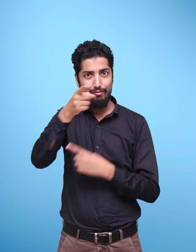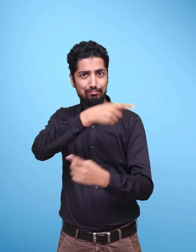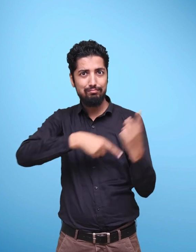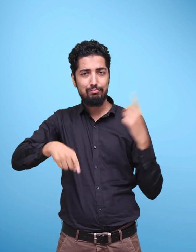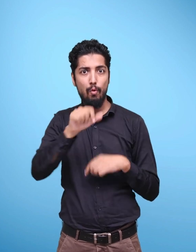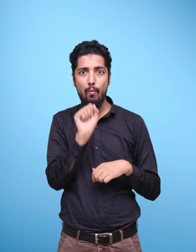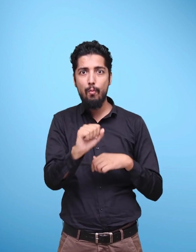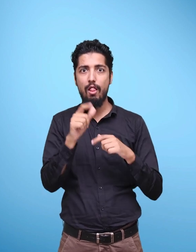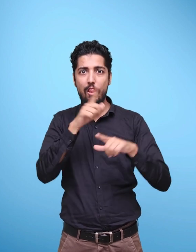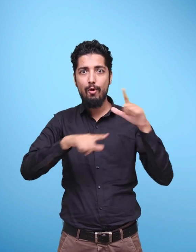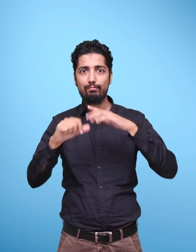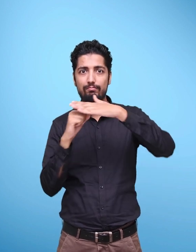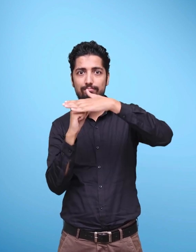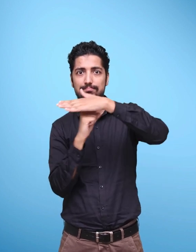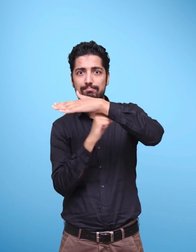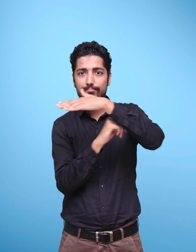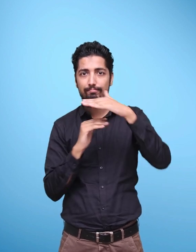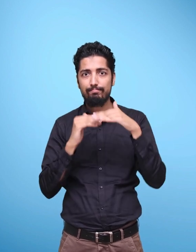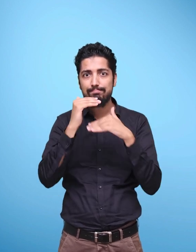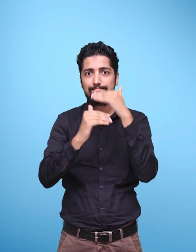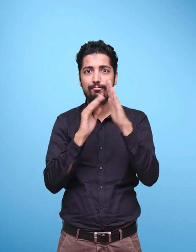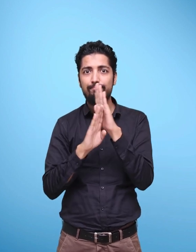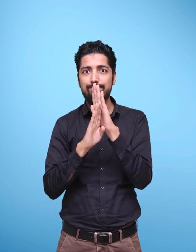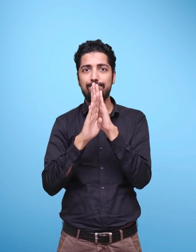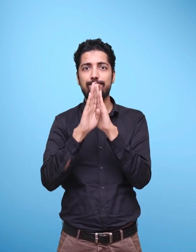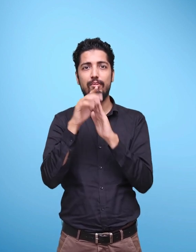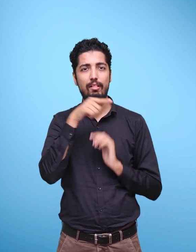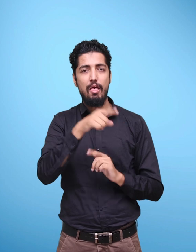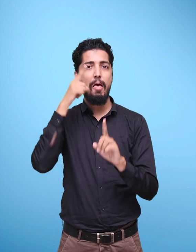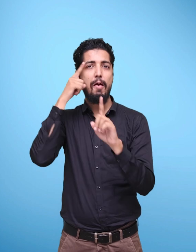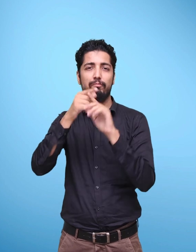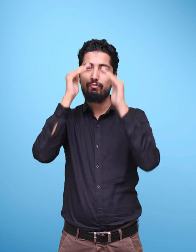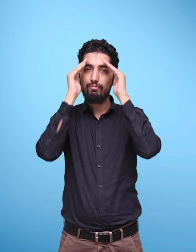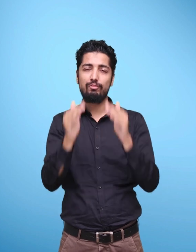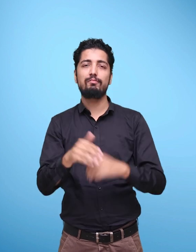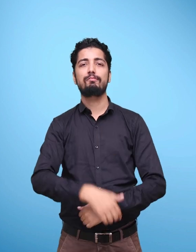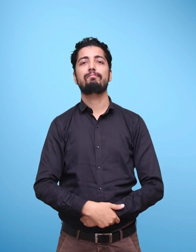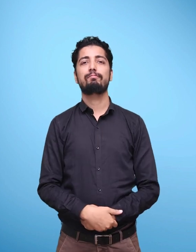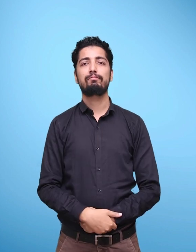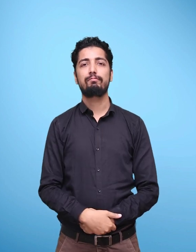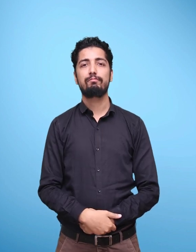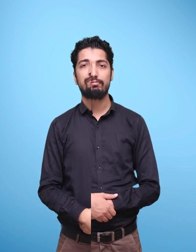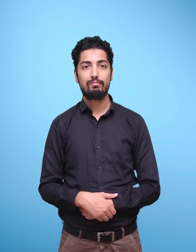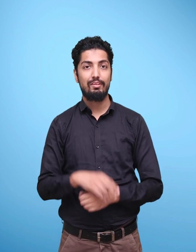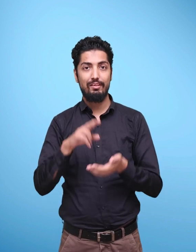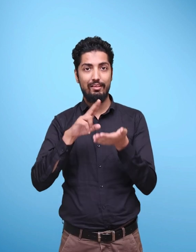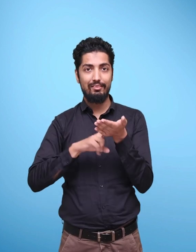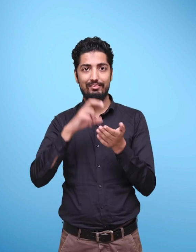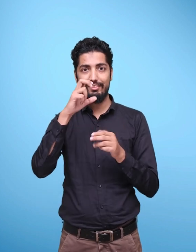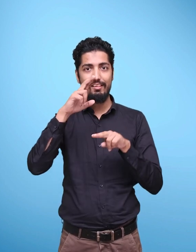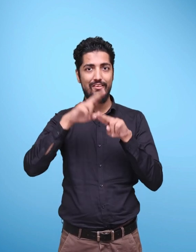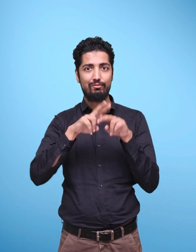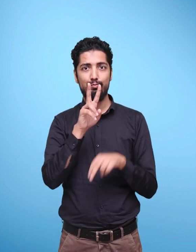along with language development at the foundational stage. NEP 2020 focuses on In